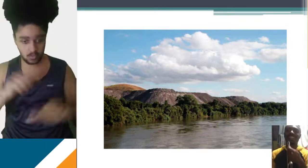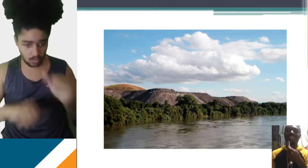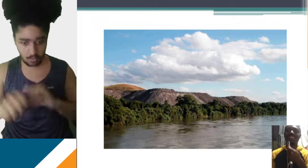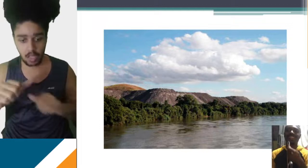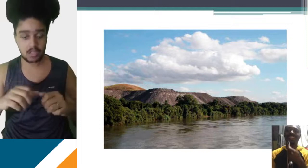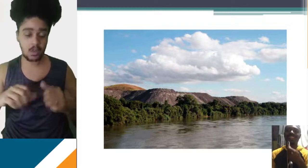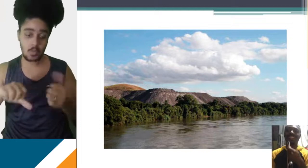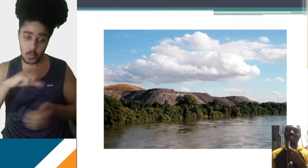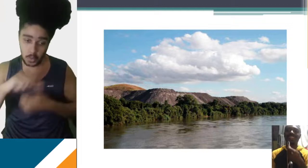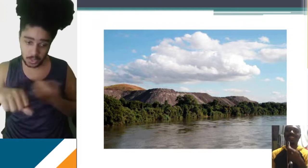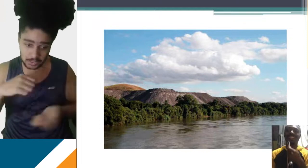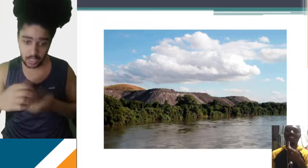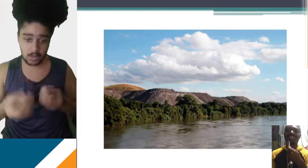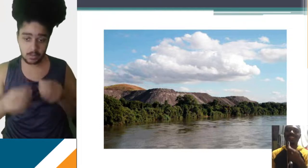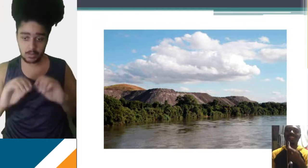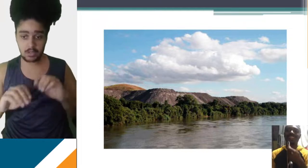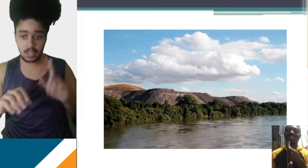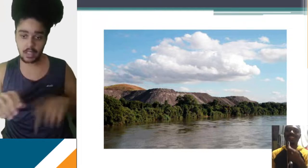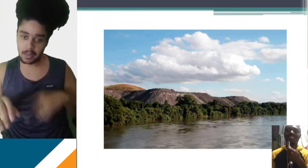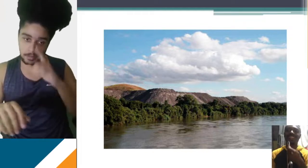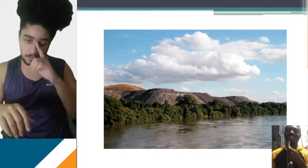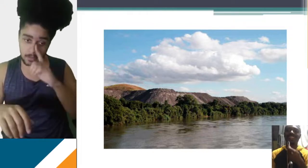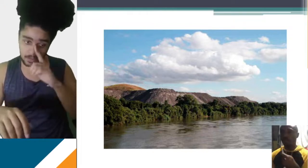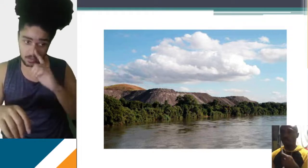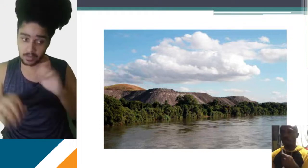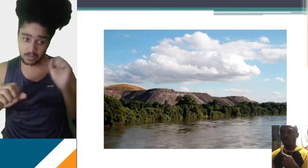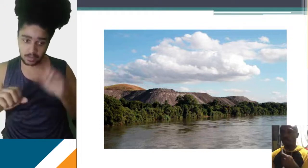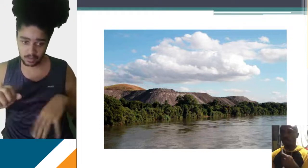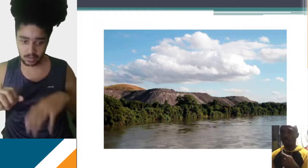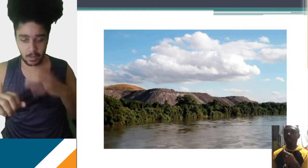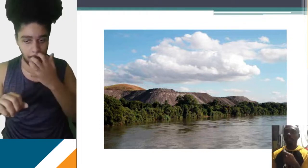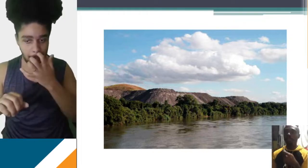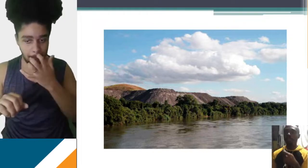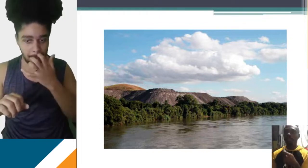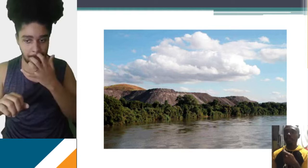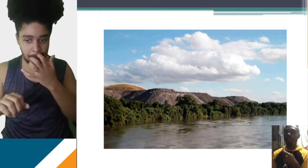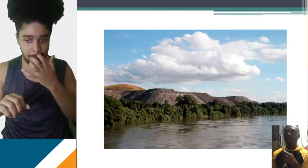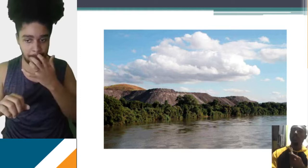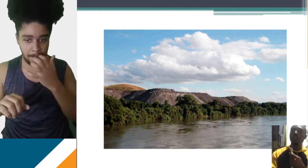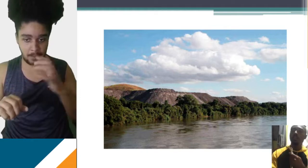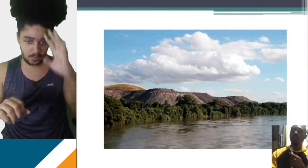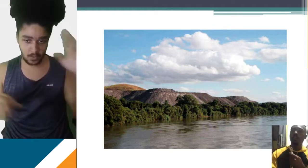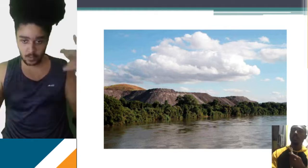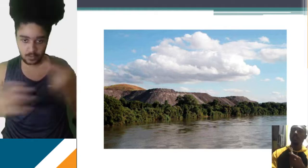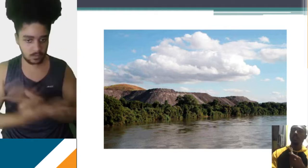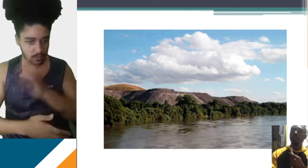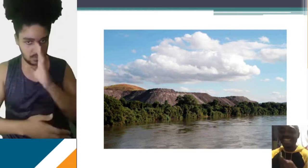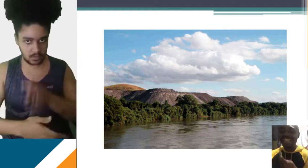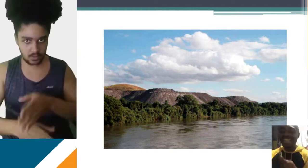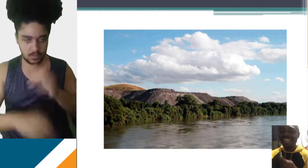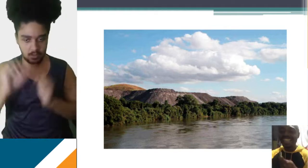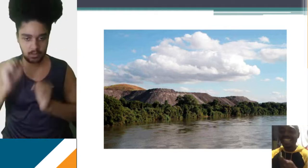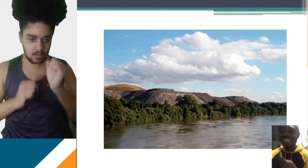transformado, modificado, colocado de volta em forma de excesso, com certeza não vai fazer bem para o ecossistema ali posto. Então, a gente tem mais uma consequência